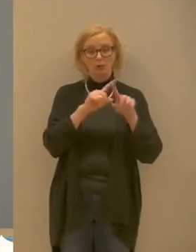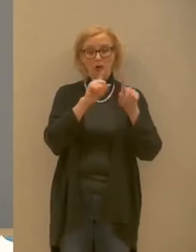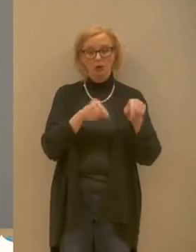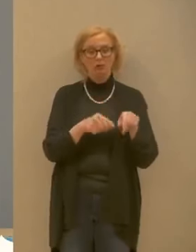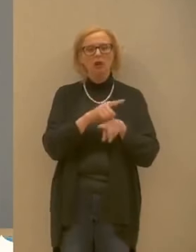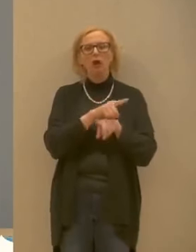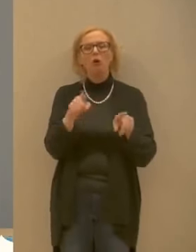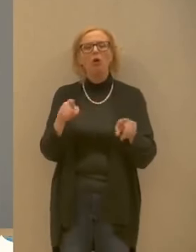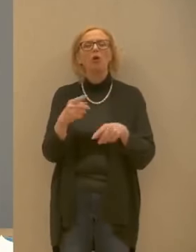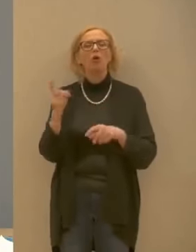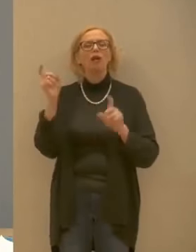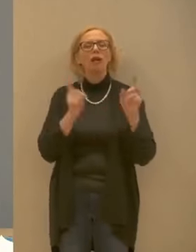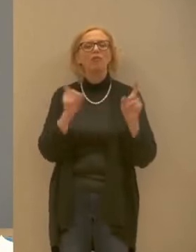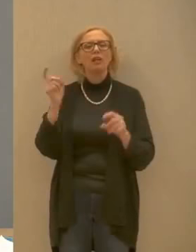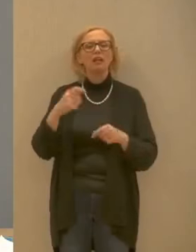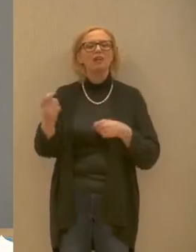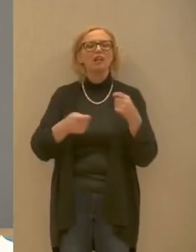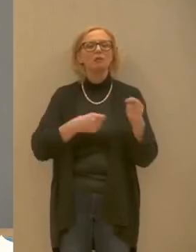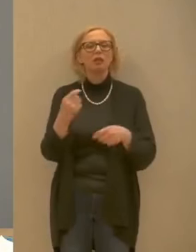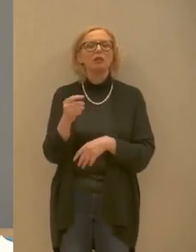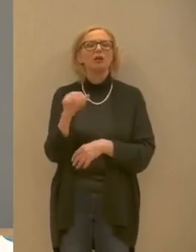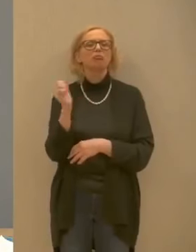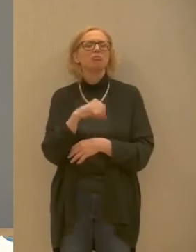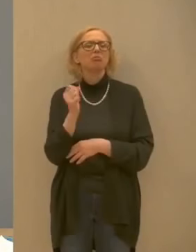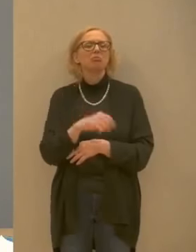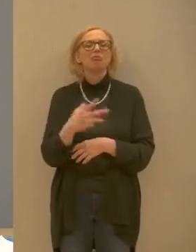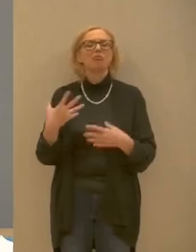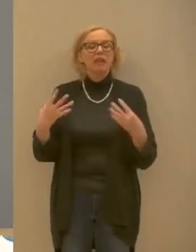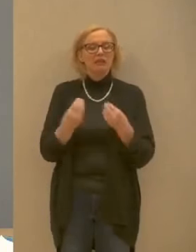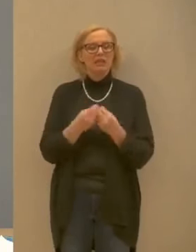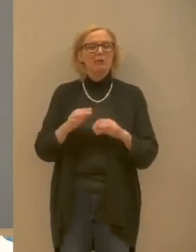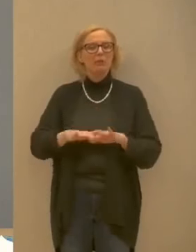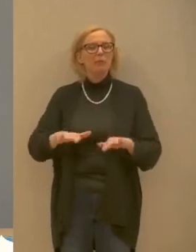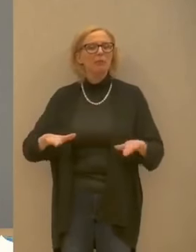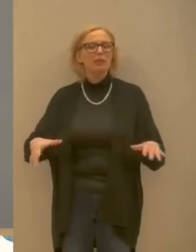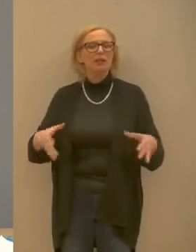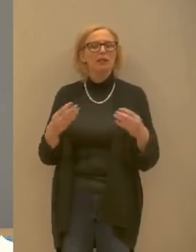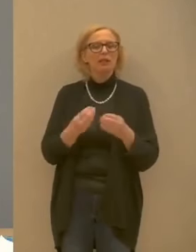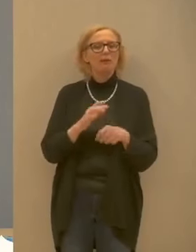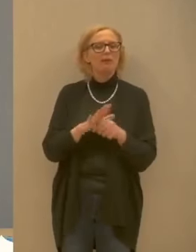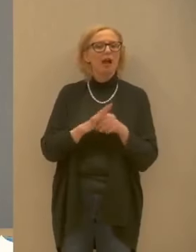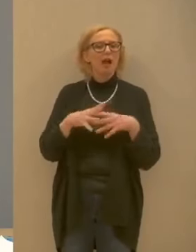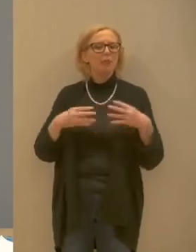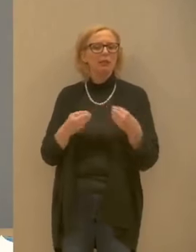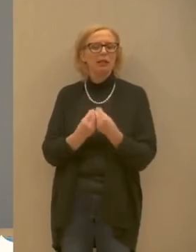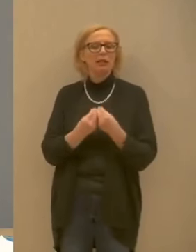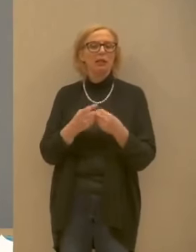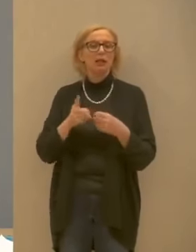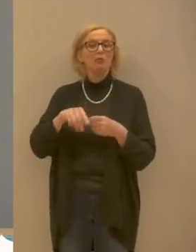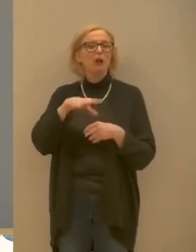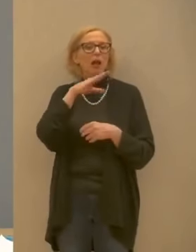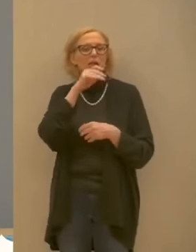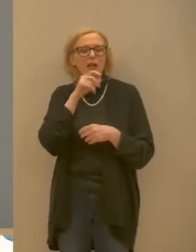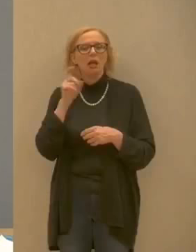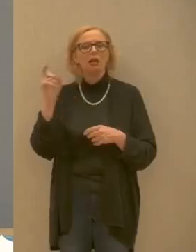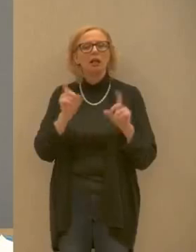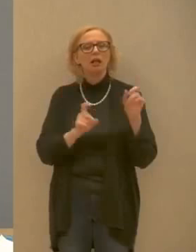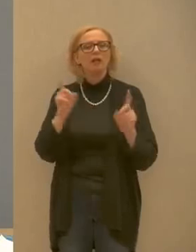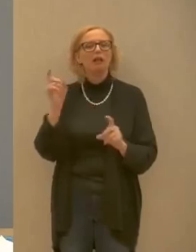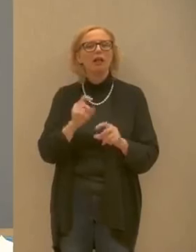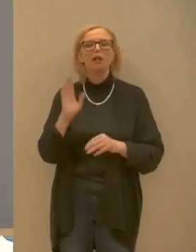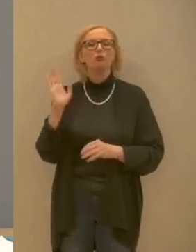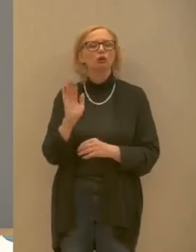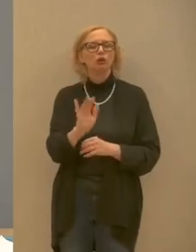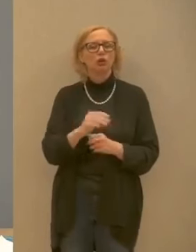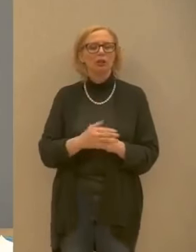fregano di tutto e di tutti vengono con bambini a far la spesa e tutta la famiglia ci sono persone anziane che vengono tutti i